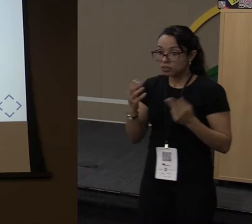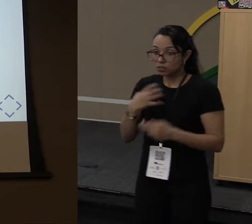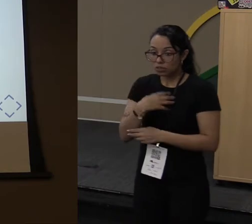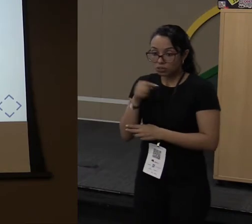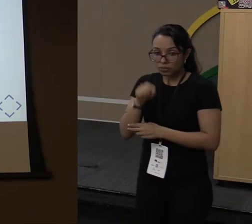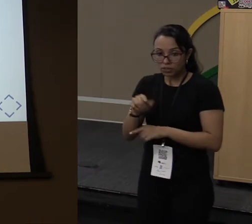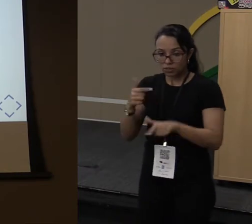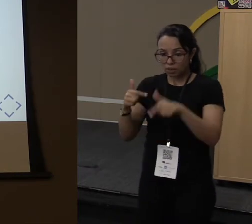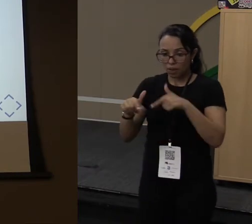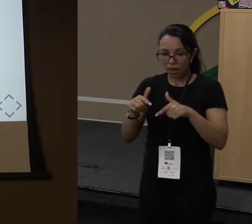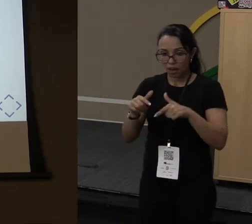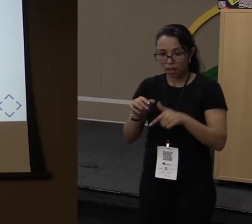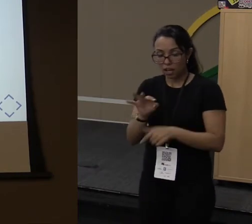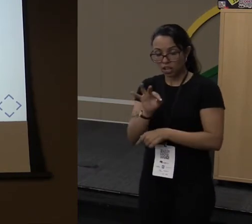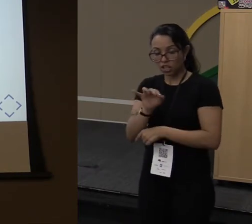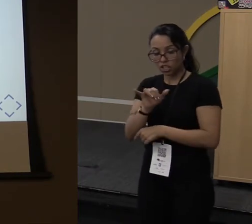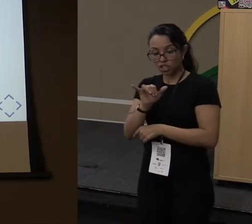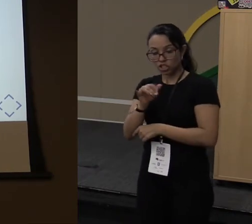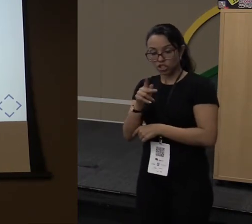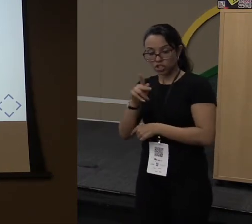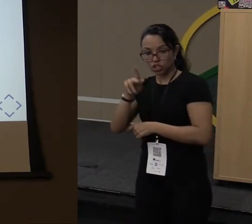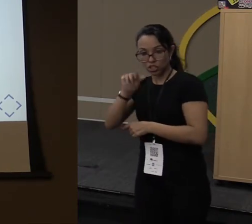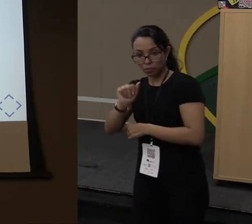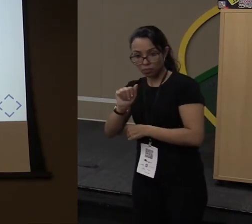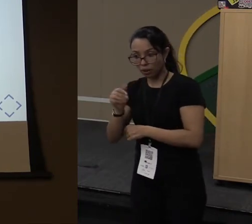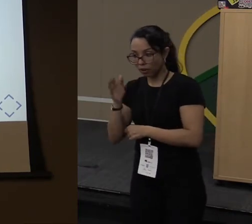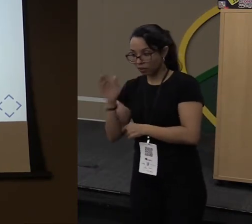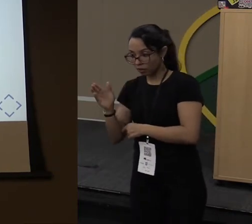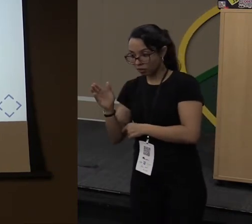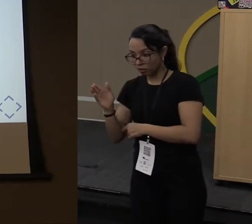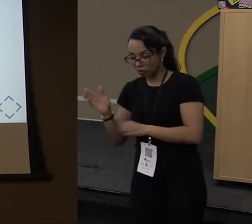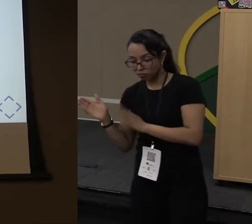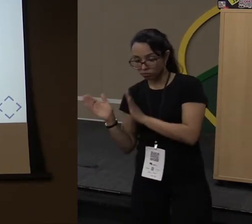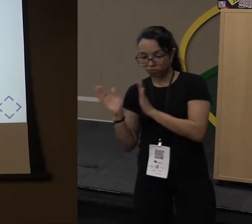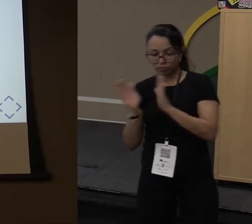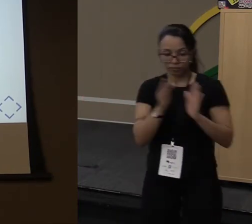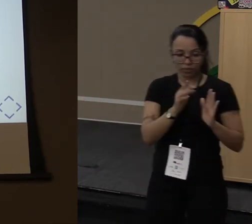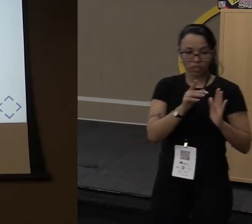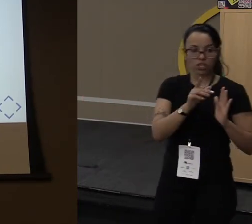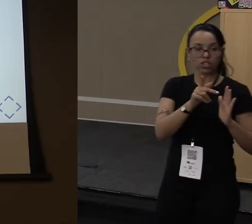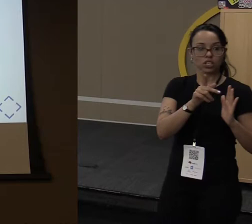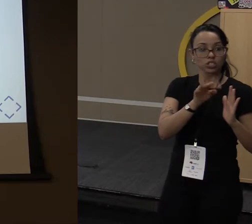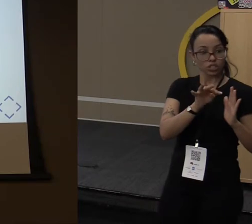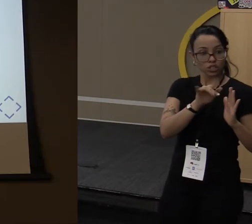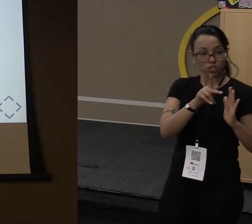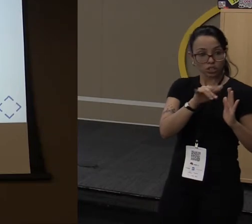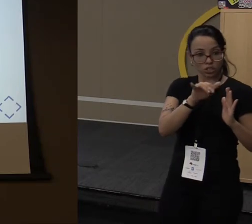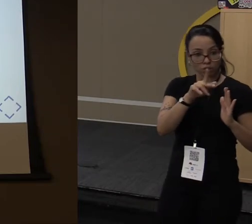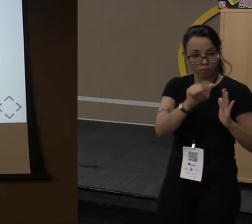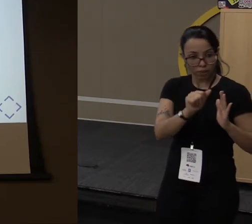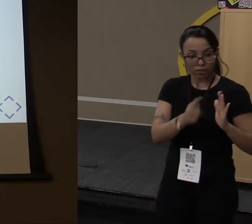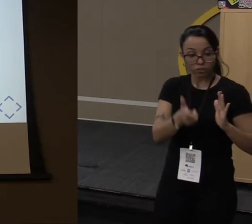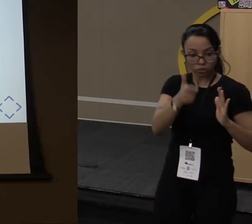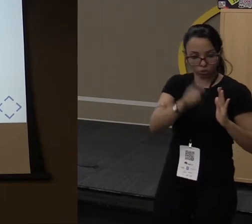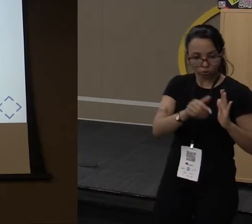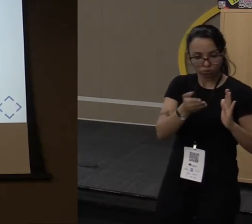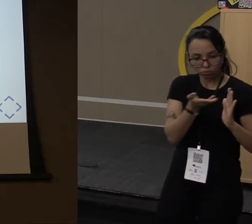outro. É a mesma coisa com o var. Eu paro de tipar na criação da variável e eu tipo quando eu passo um valor para ele.